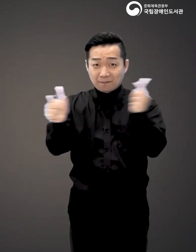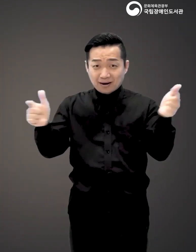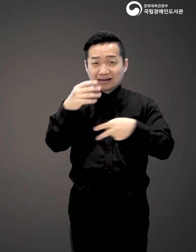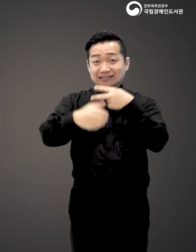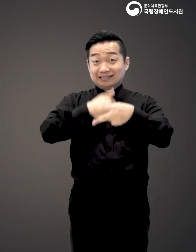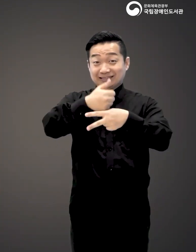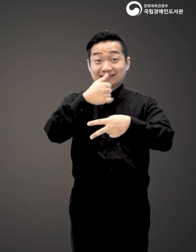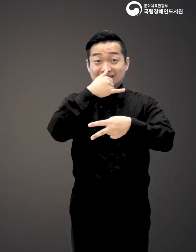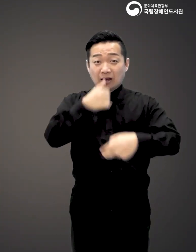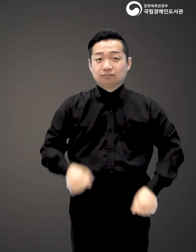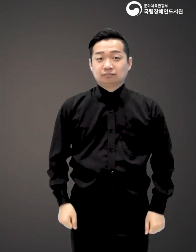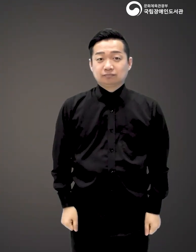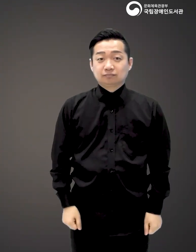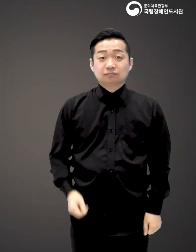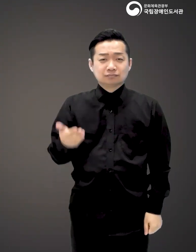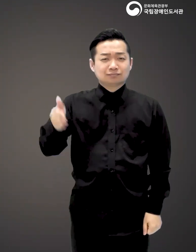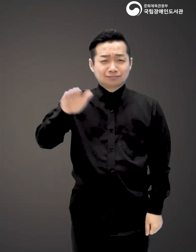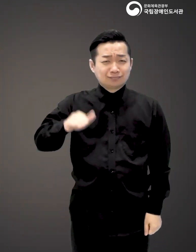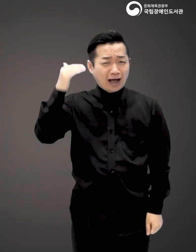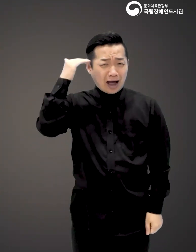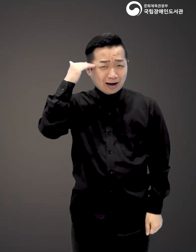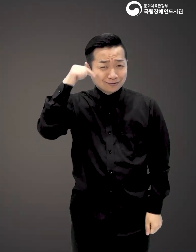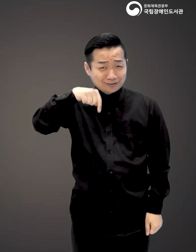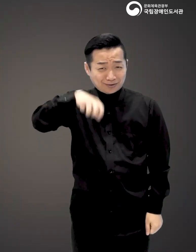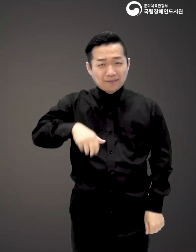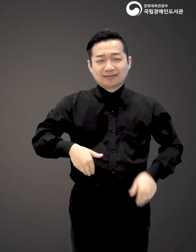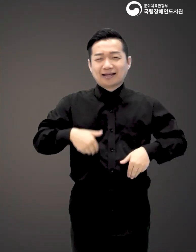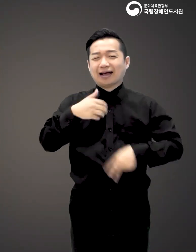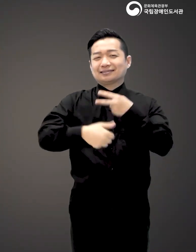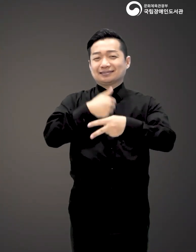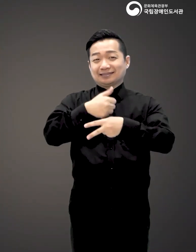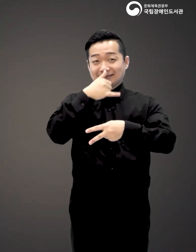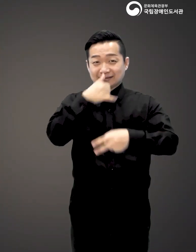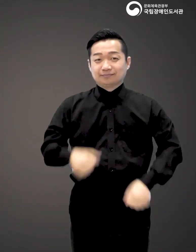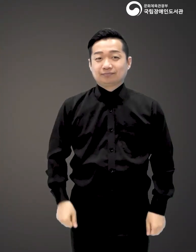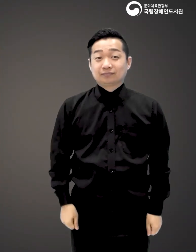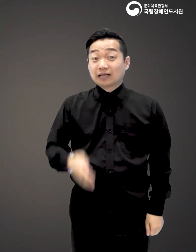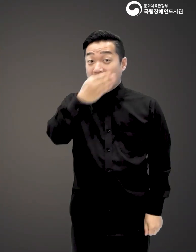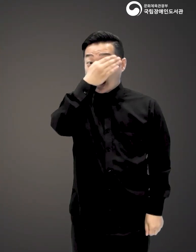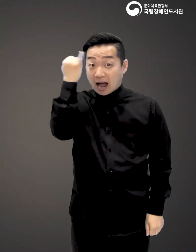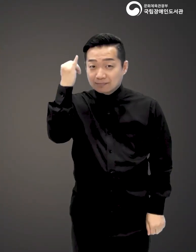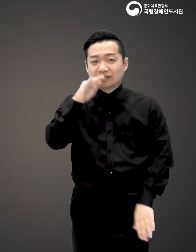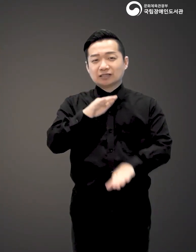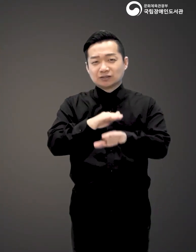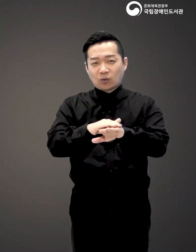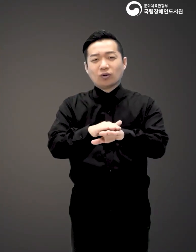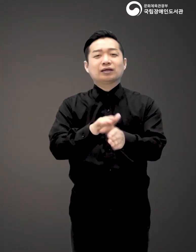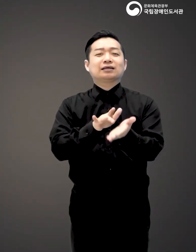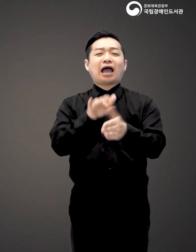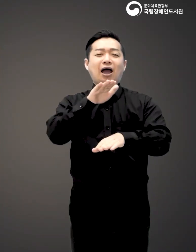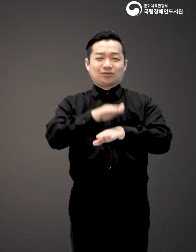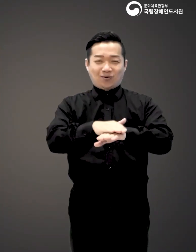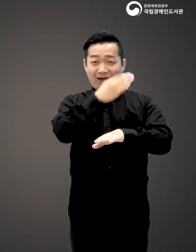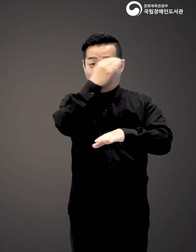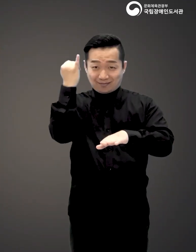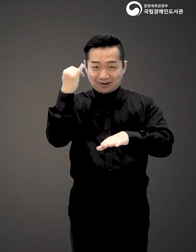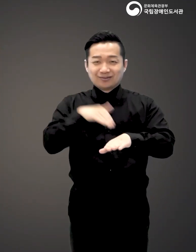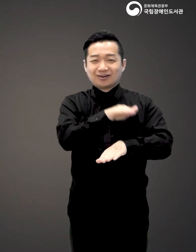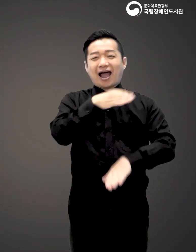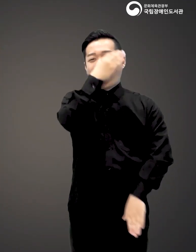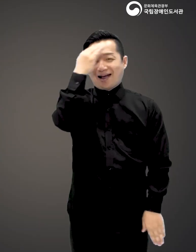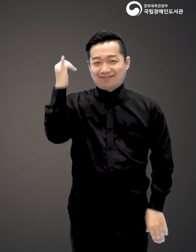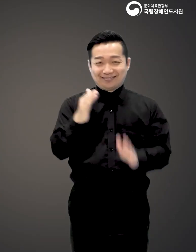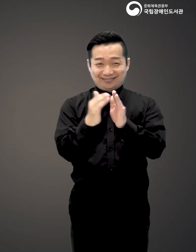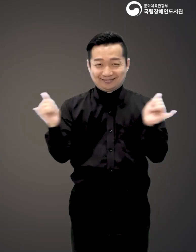이미지의 신이 있습니다 그런데 한국에는 참 따스한 신이 있는데요 바로 할미손은 약손의 할미